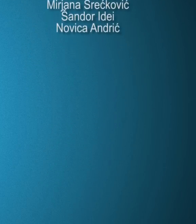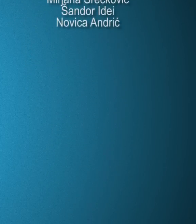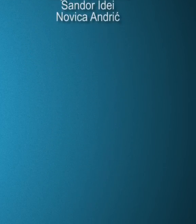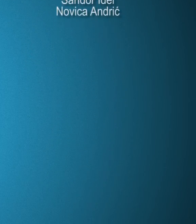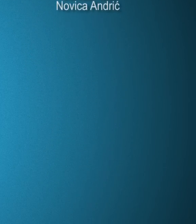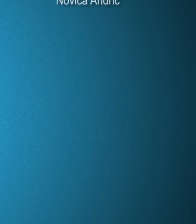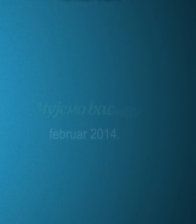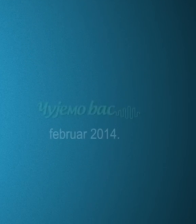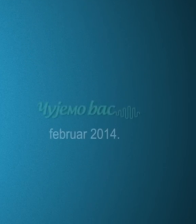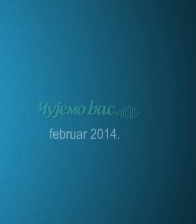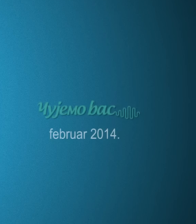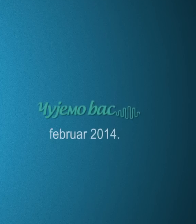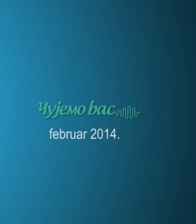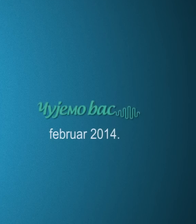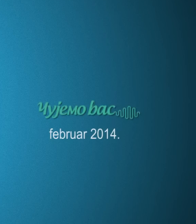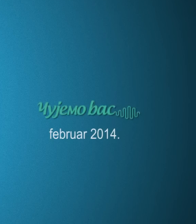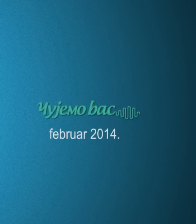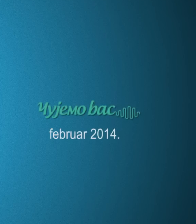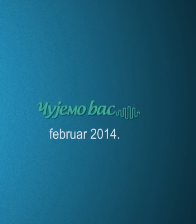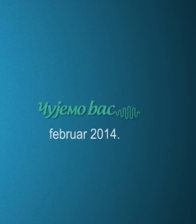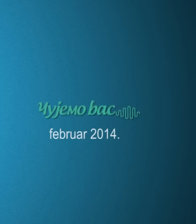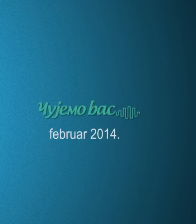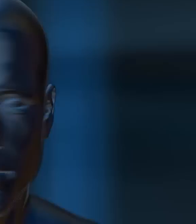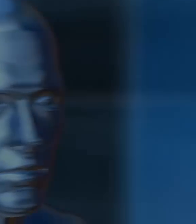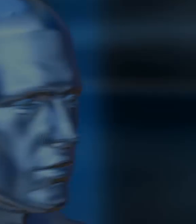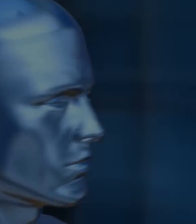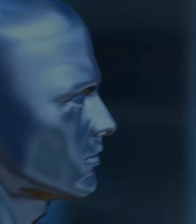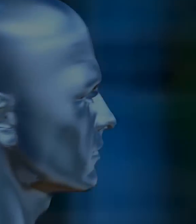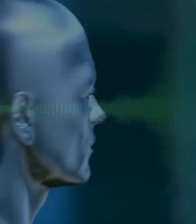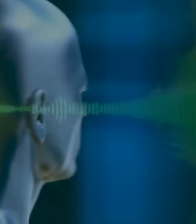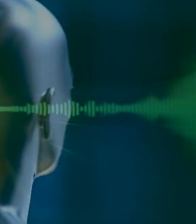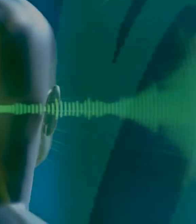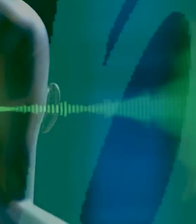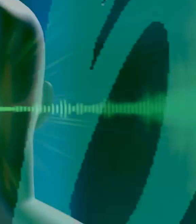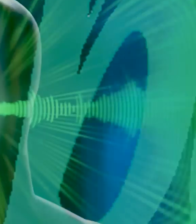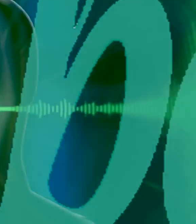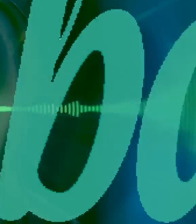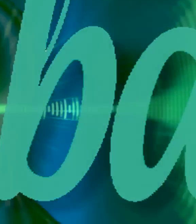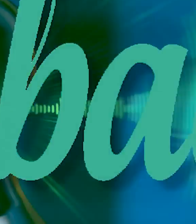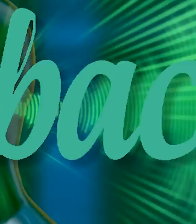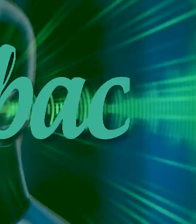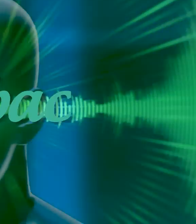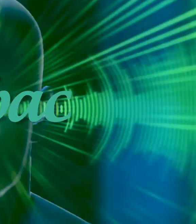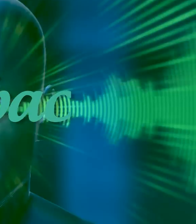Top Top 10 najboljih